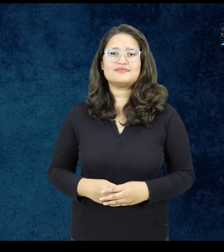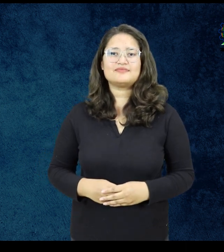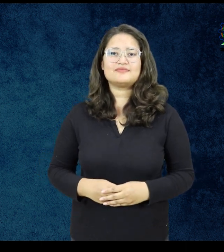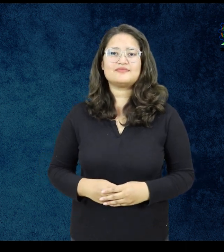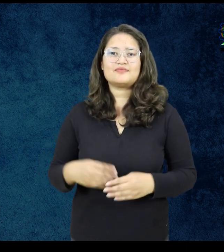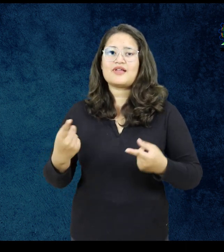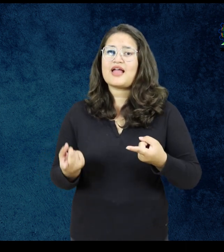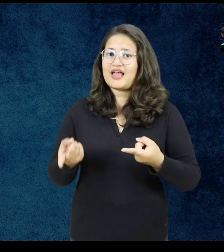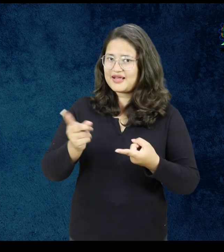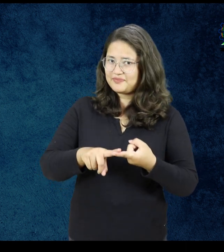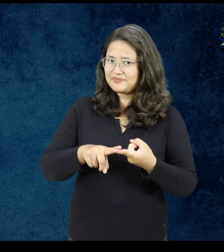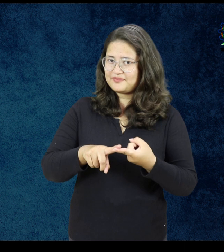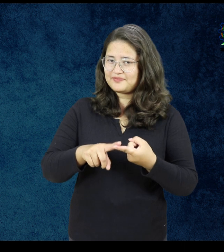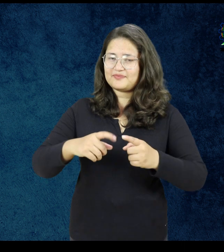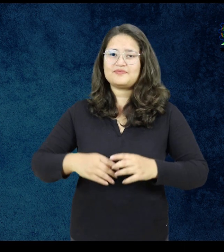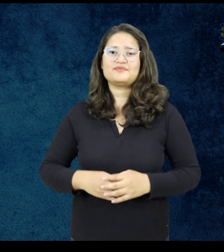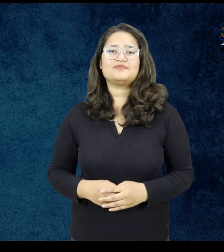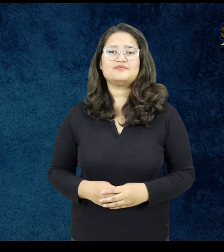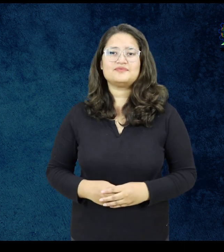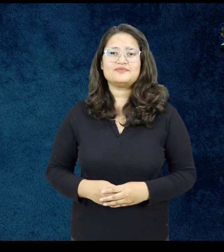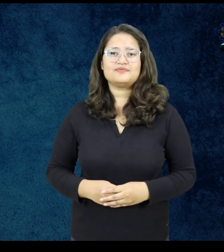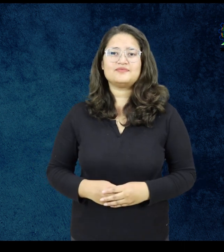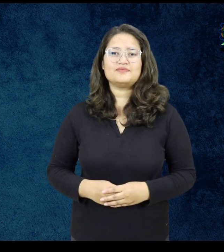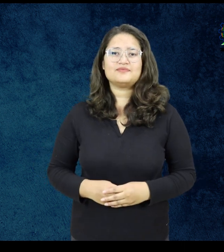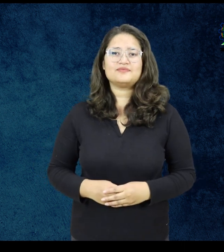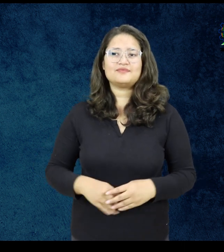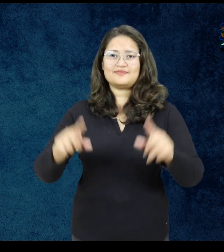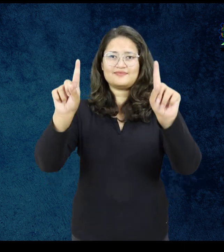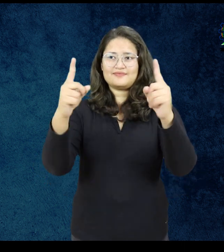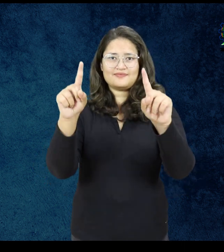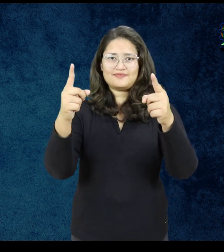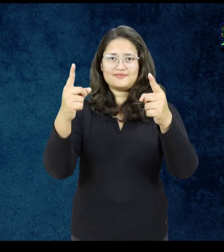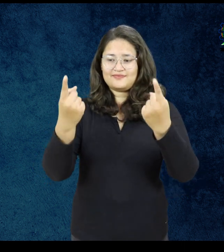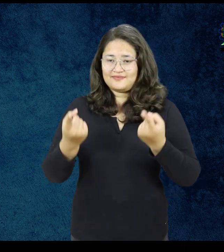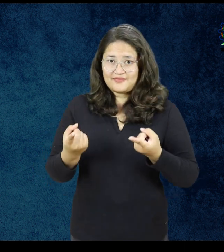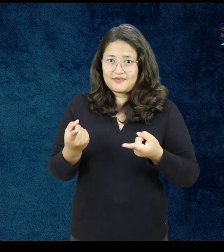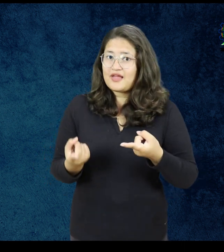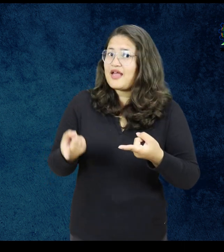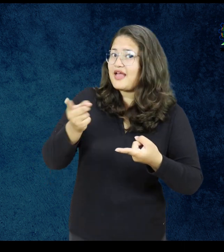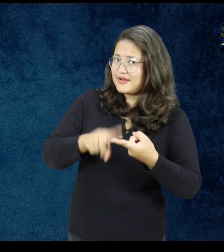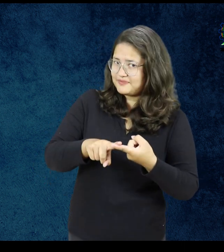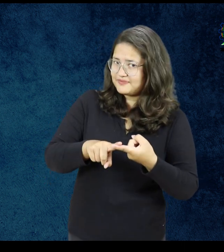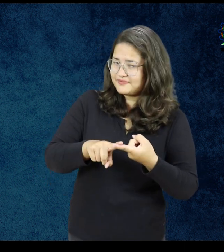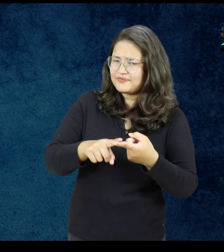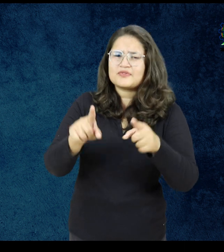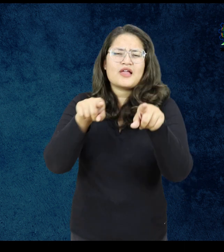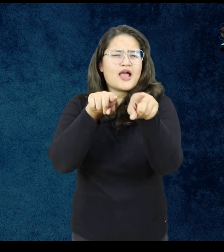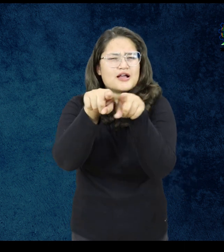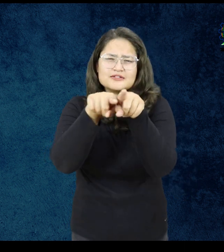होना हाथ की बनावट इस तरह एक हाथ की इंडेक्स फिंगर दूसरे हाथ की